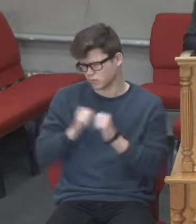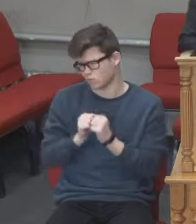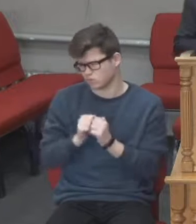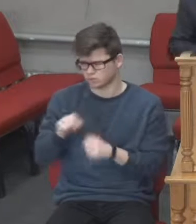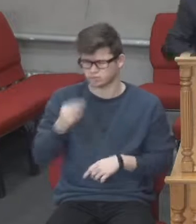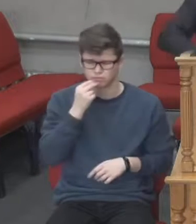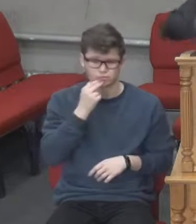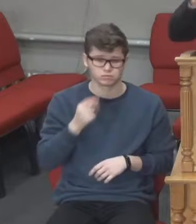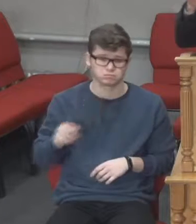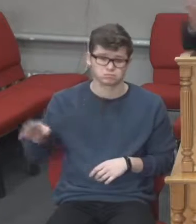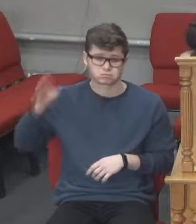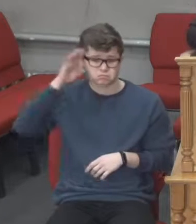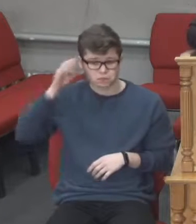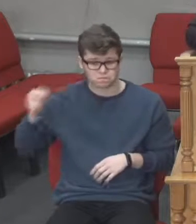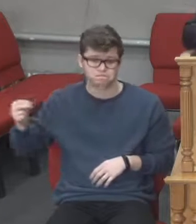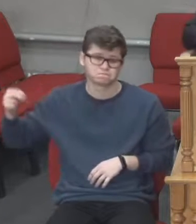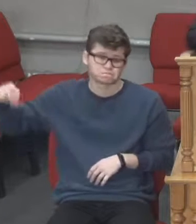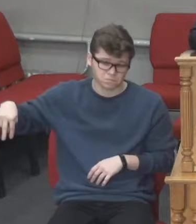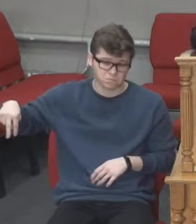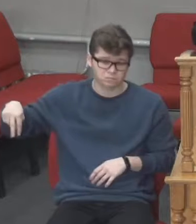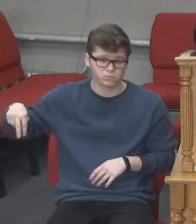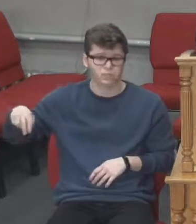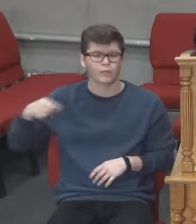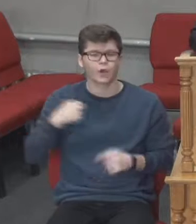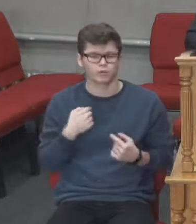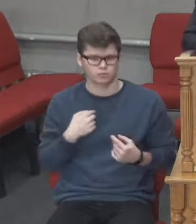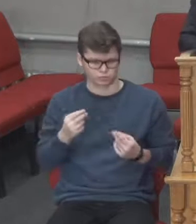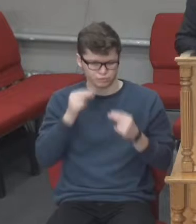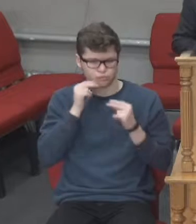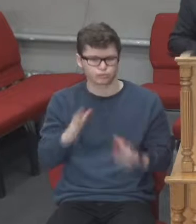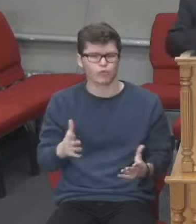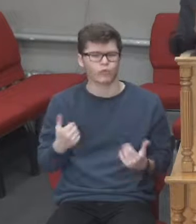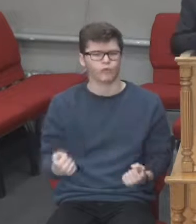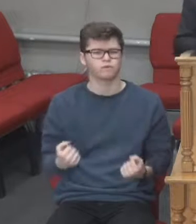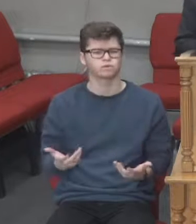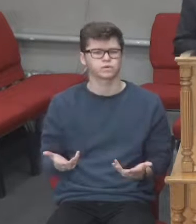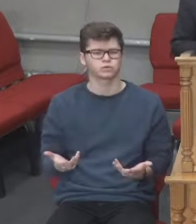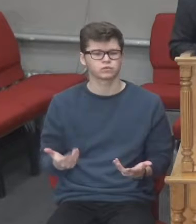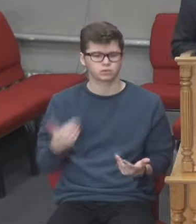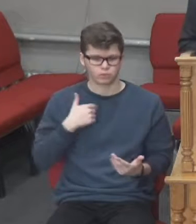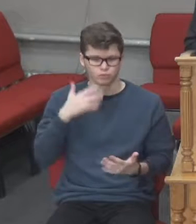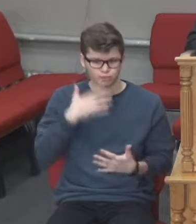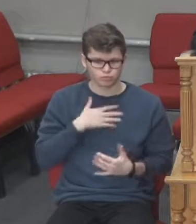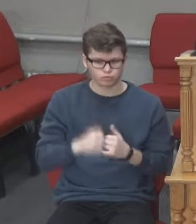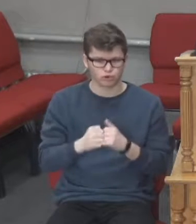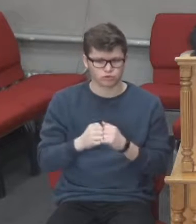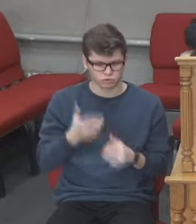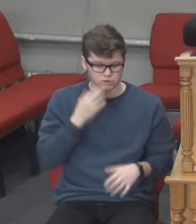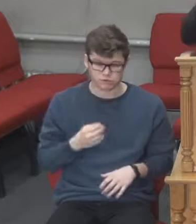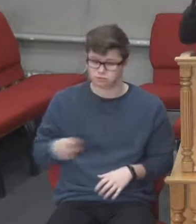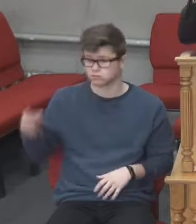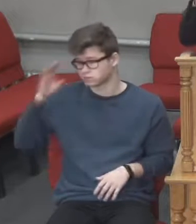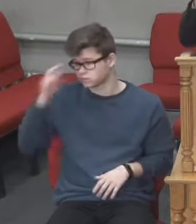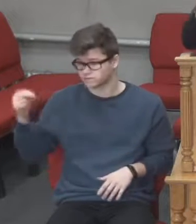молитву. І брат встає, а як знаєте, духовні люди, ми п'ятидесятники, любимо так гарно помолитися. І він встав